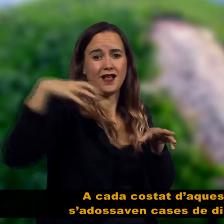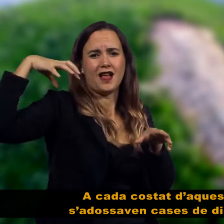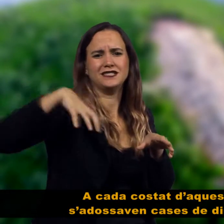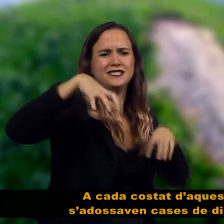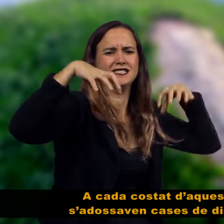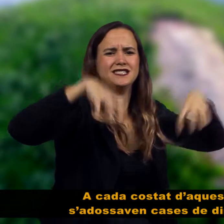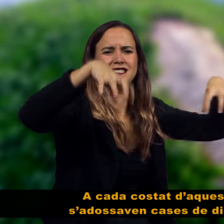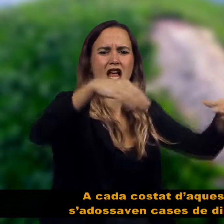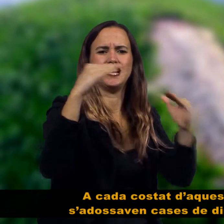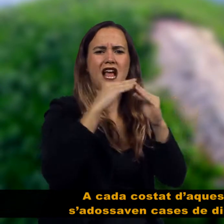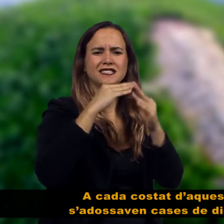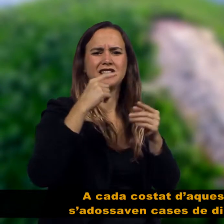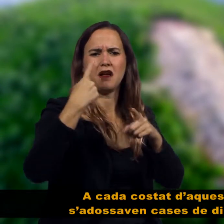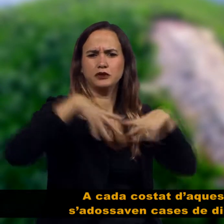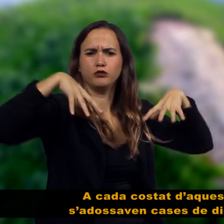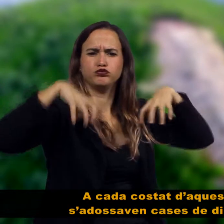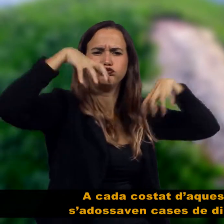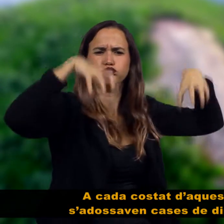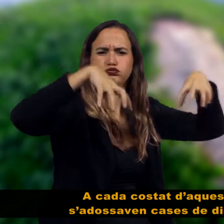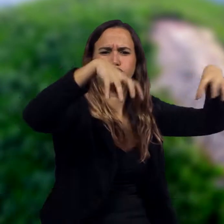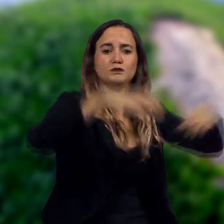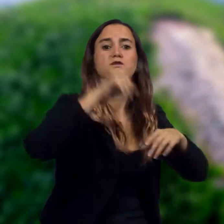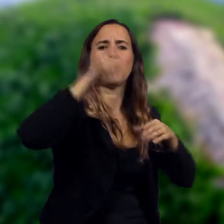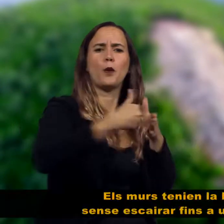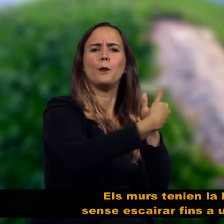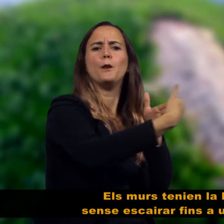Les taulades eren planes, de canyís i arrebossades amb argila.